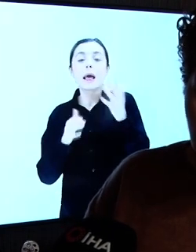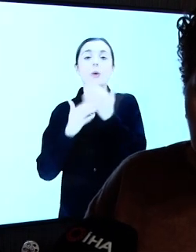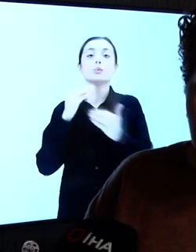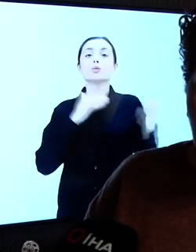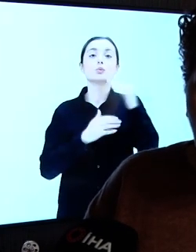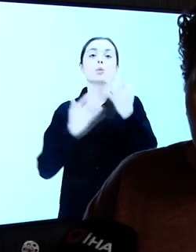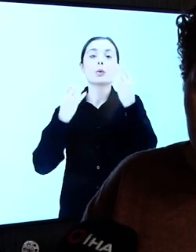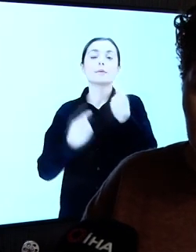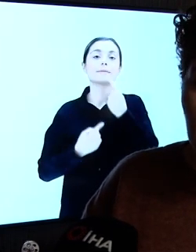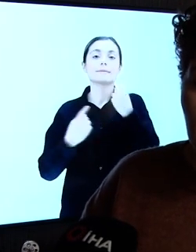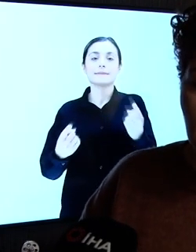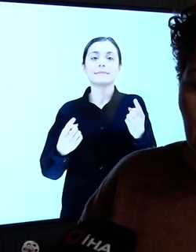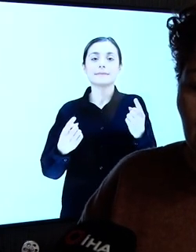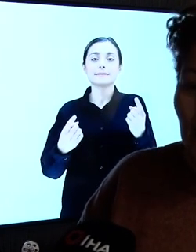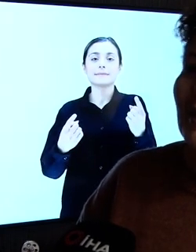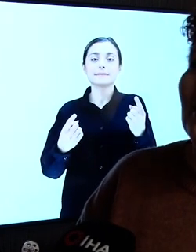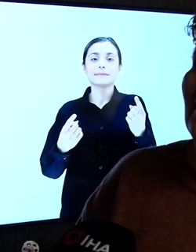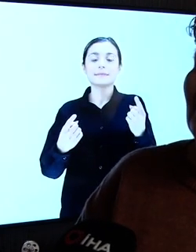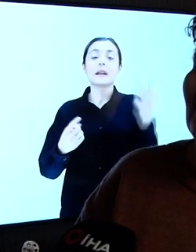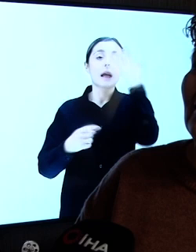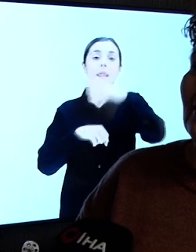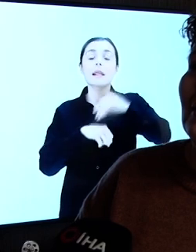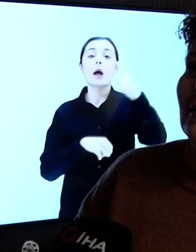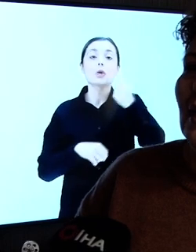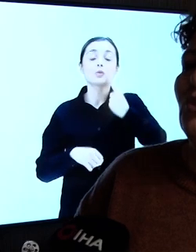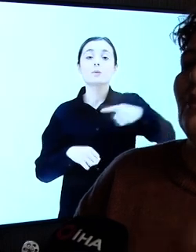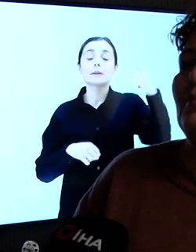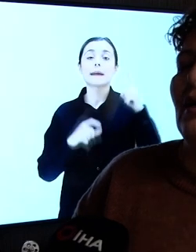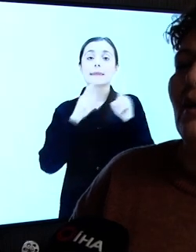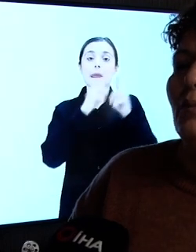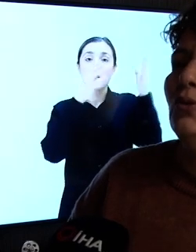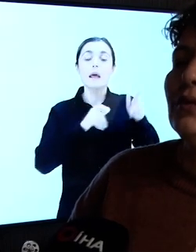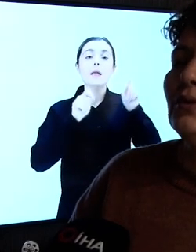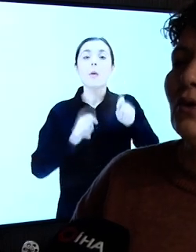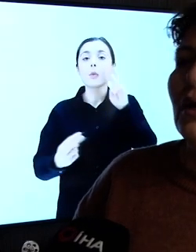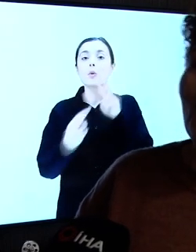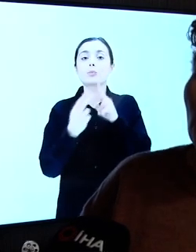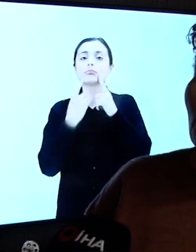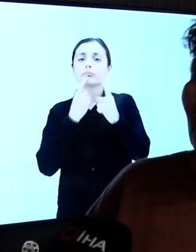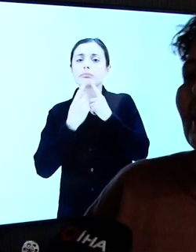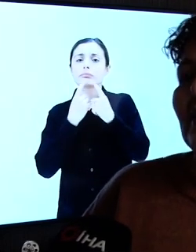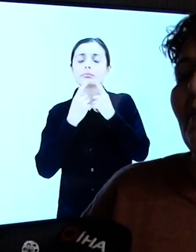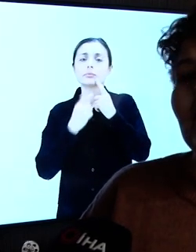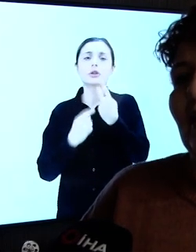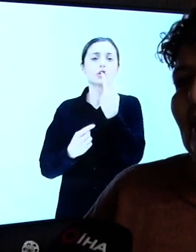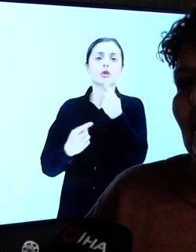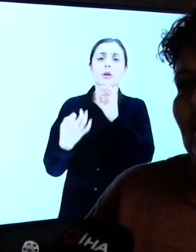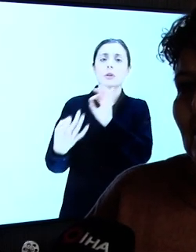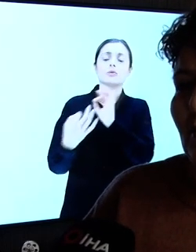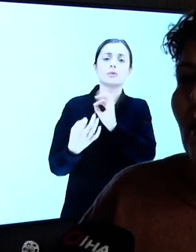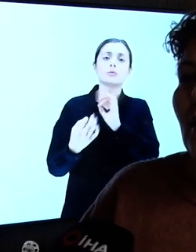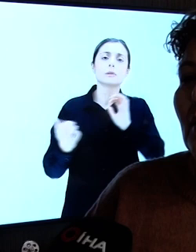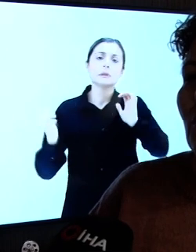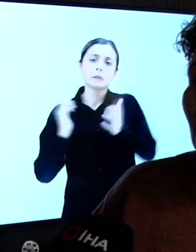Böylelikle işitme engelli çocuklarımız pandemi sürecinde derslerinden geri kalmadı. Bu çerçevede biz de tüm insanların haber alma ve